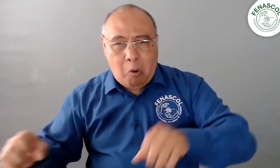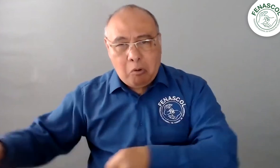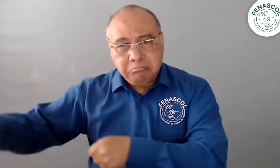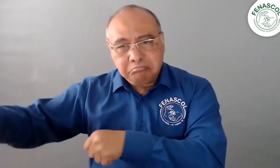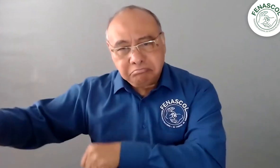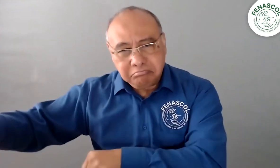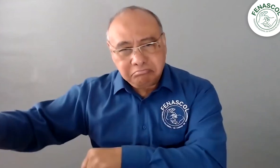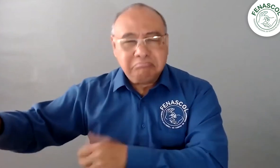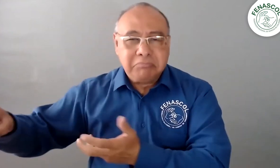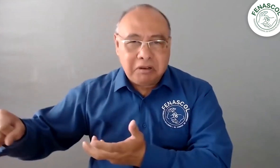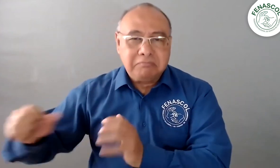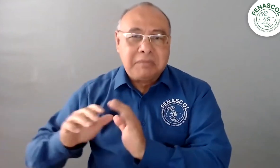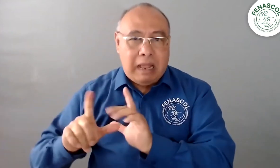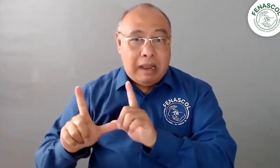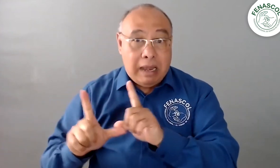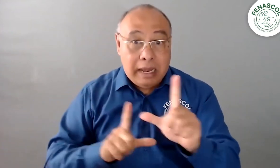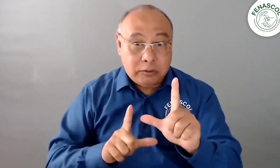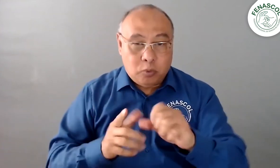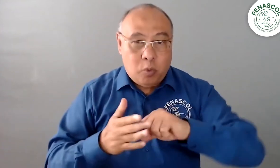Recuerden que deben tomarse una foto con la moto,